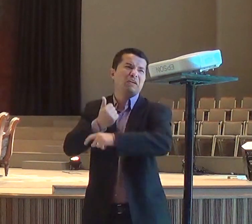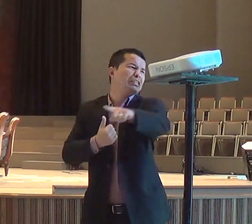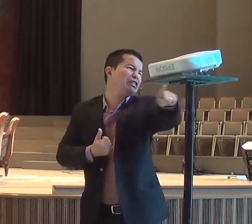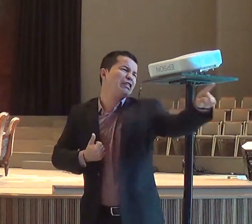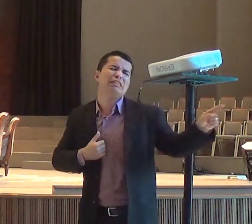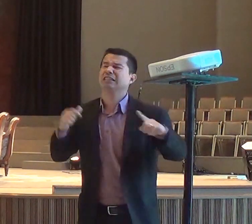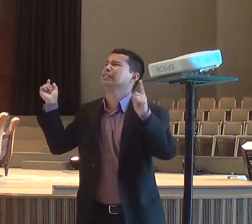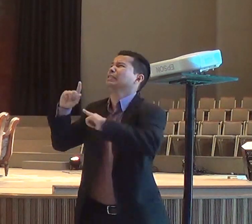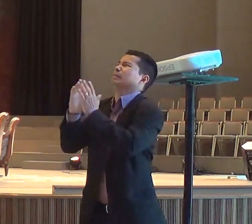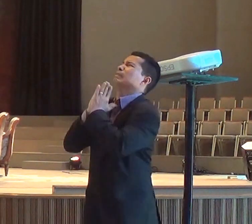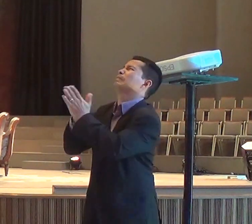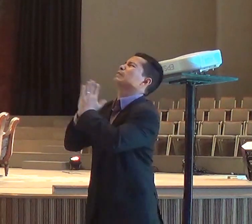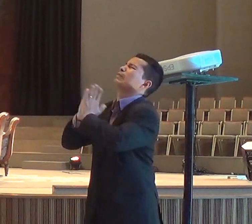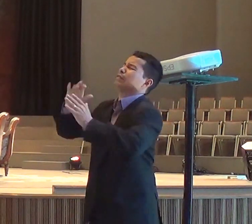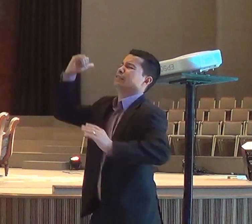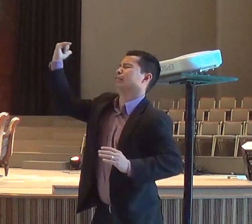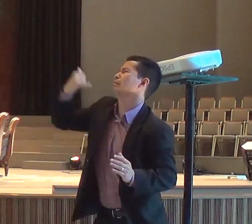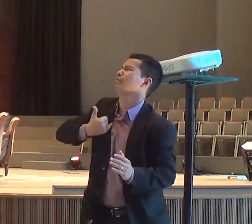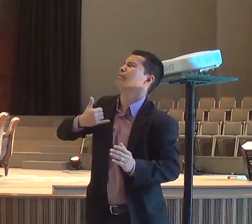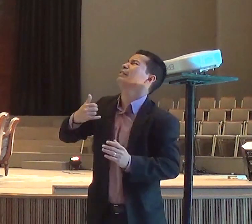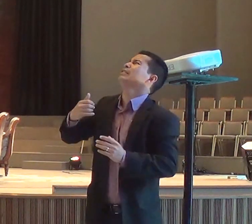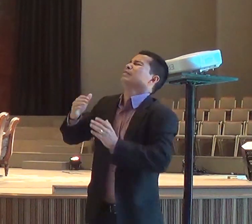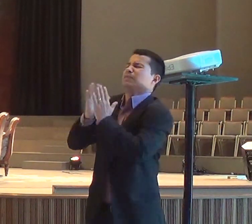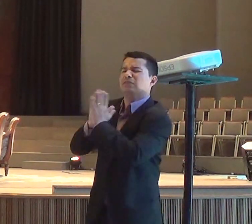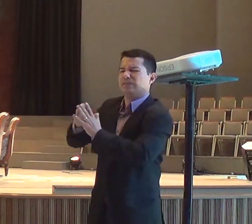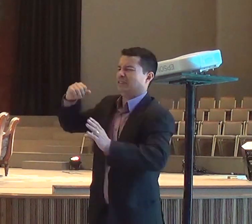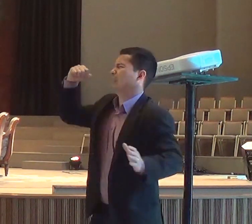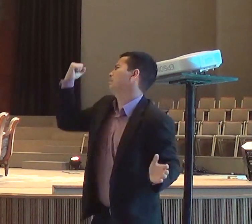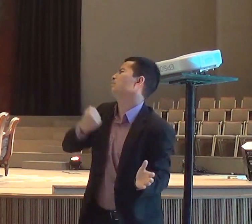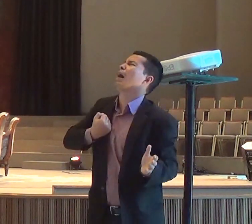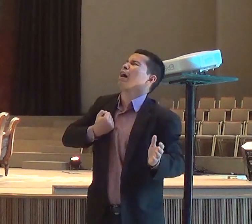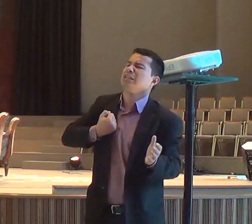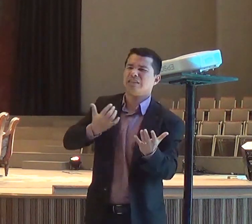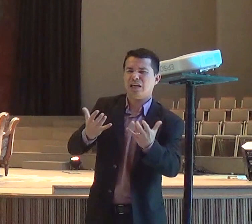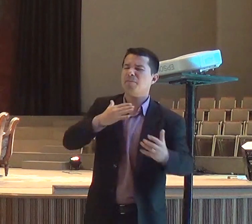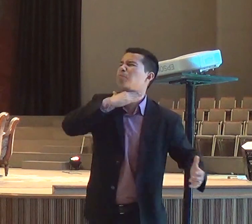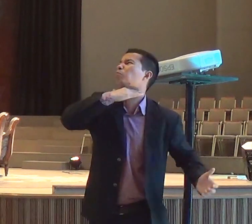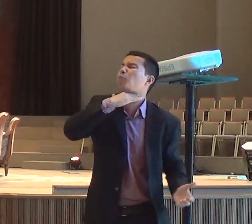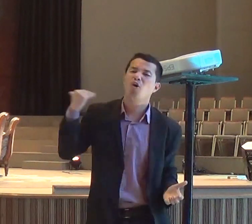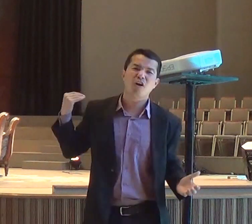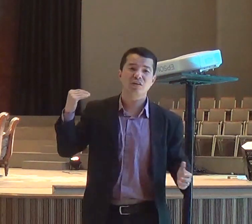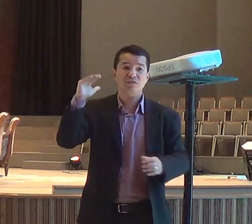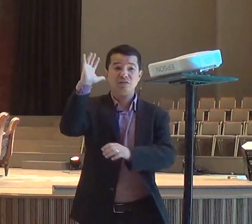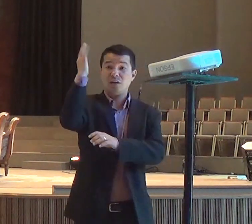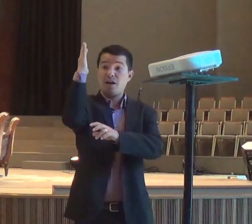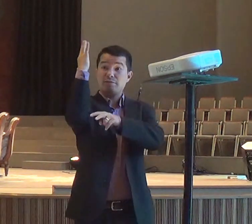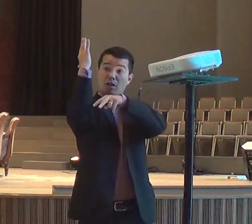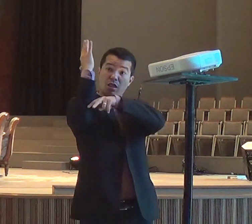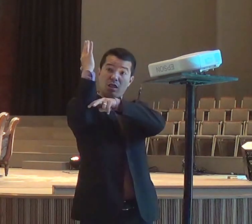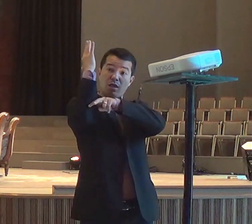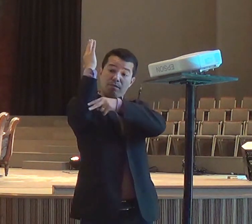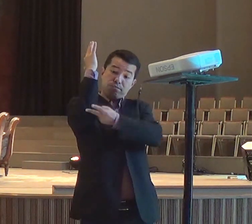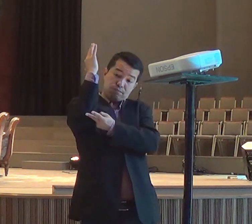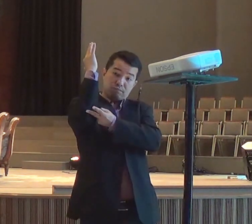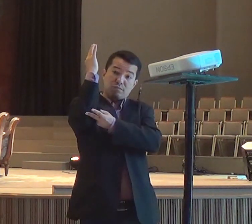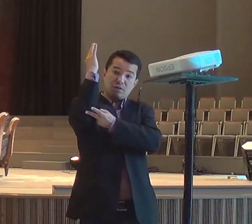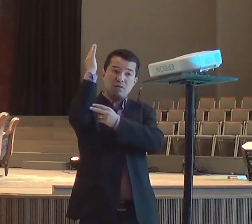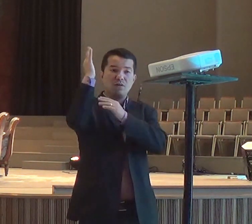antepassados, depois, se deitou, debaixo da árvore, e dormiu, é interessante, que,